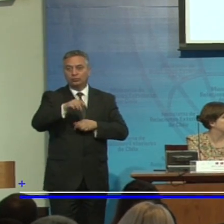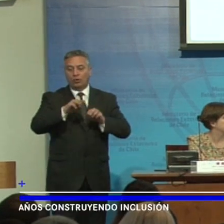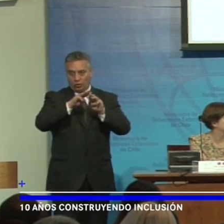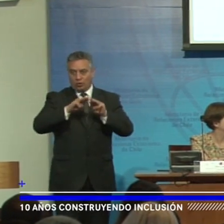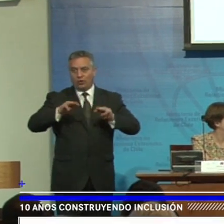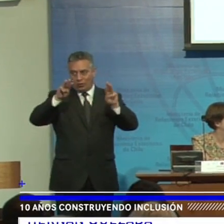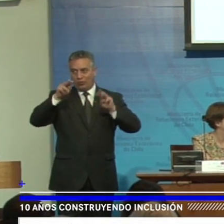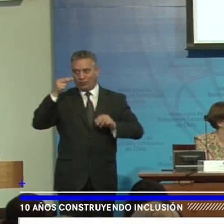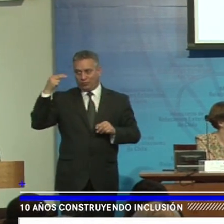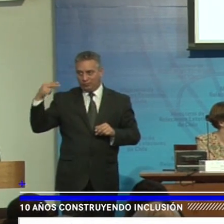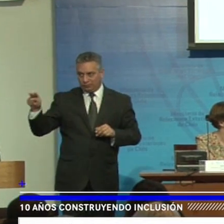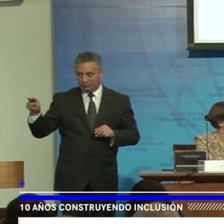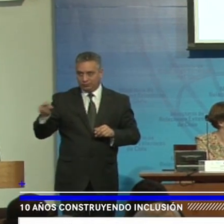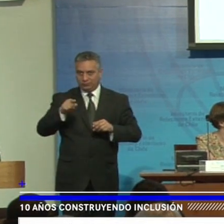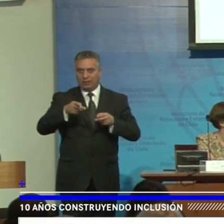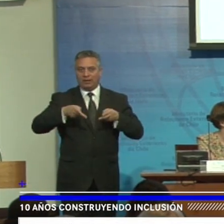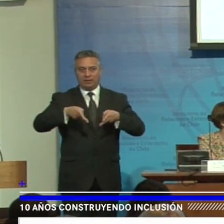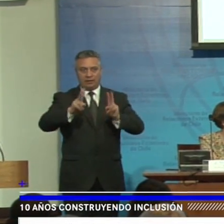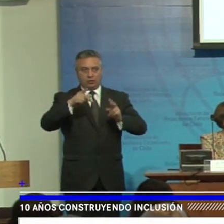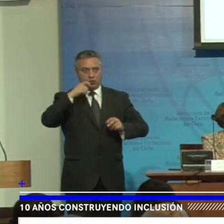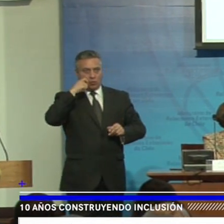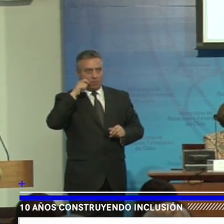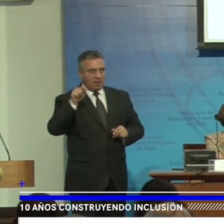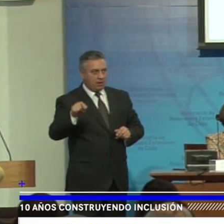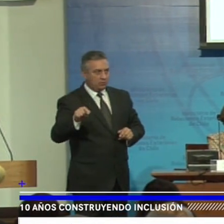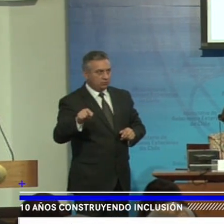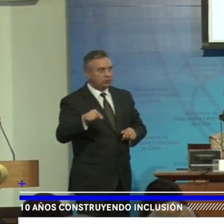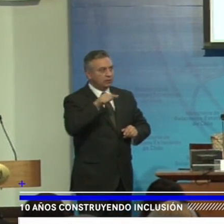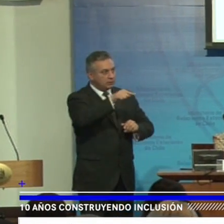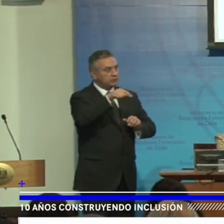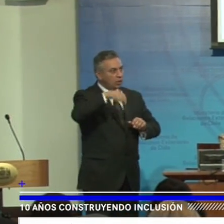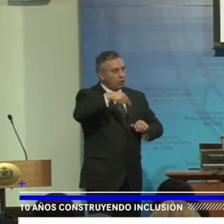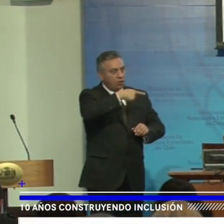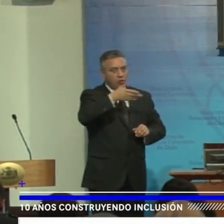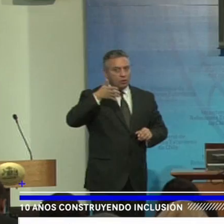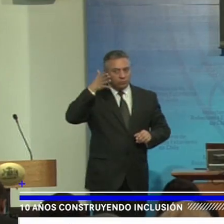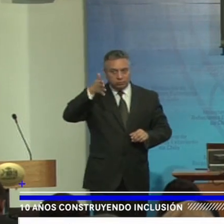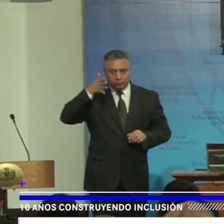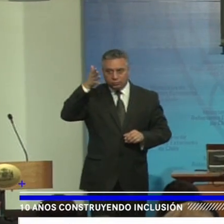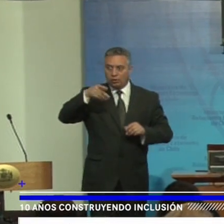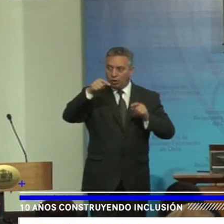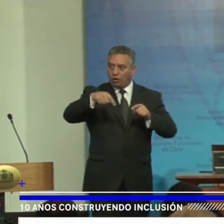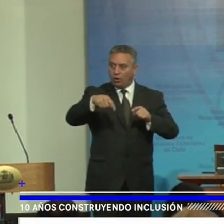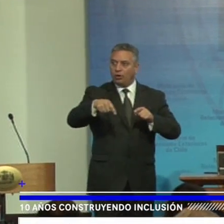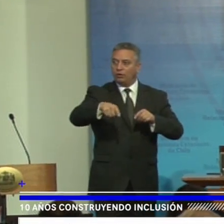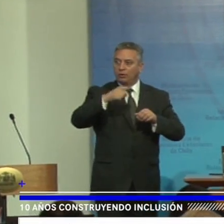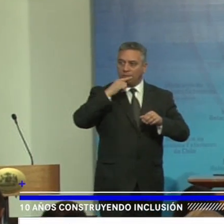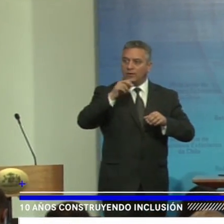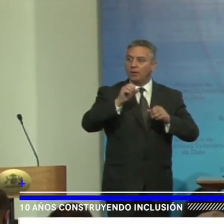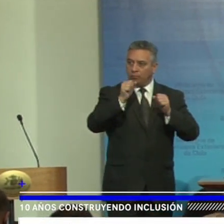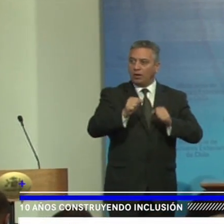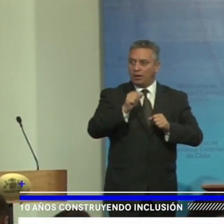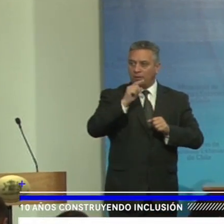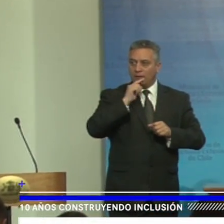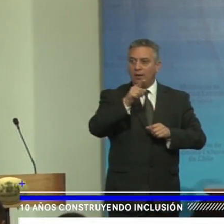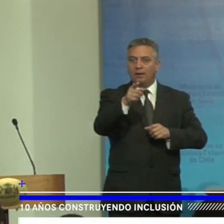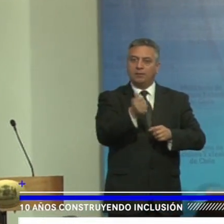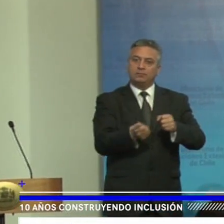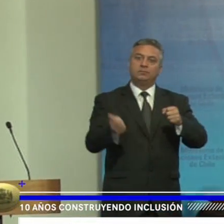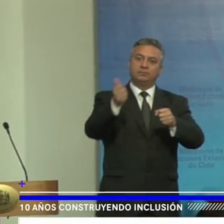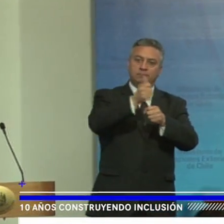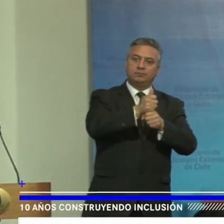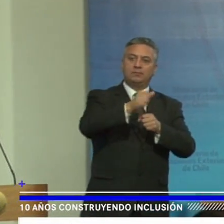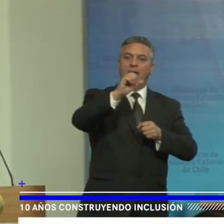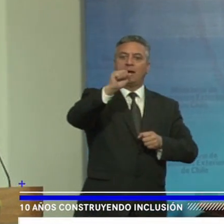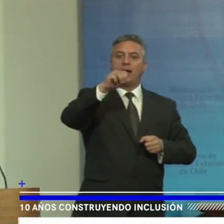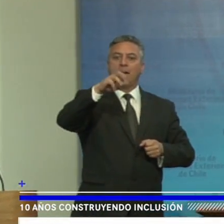los Derechos Humanos ella expone hoy día en reemplazo podríamos decir del señor Américo